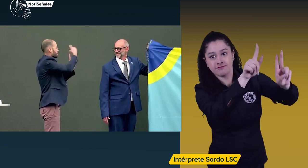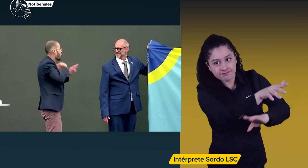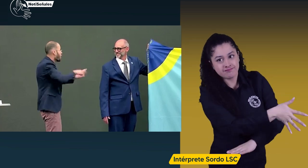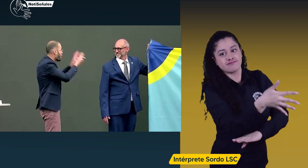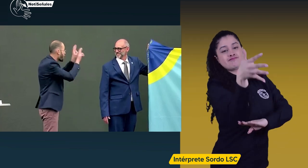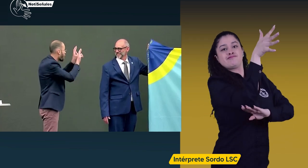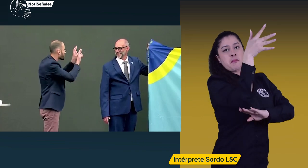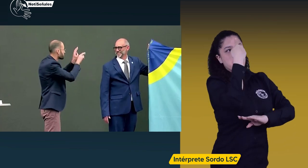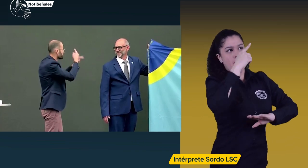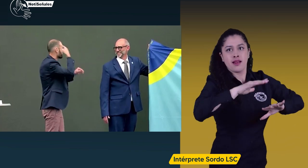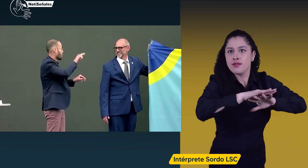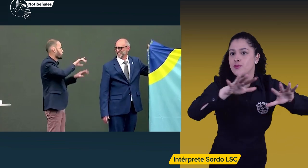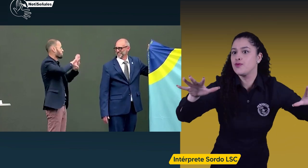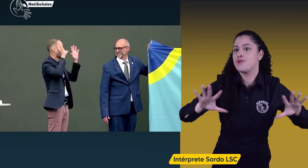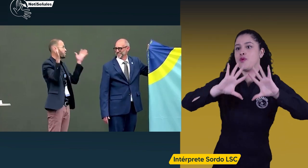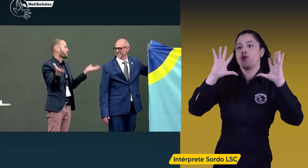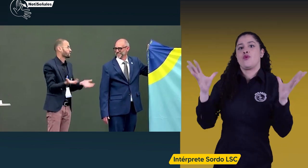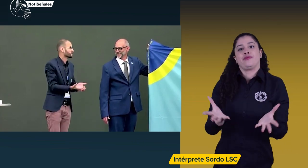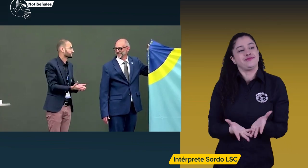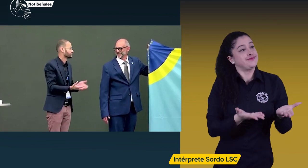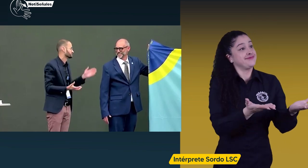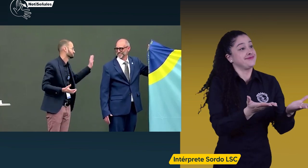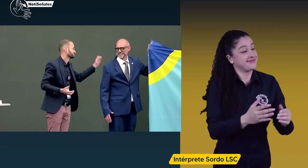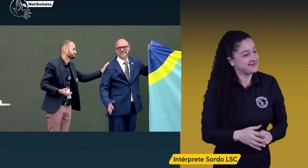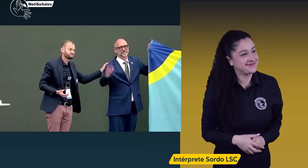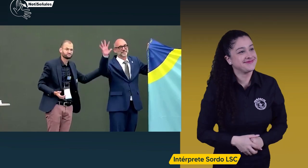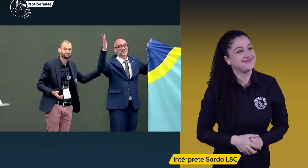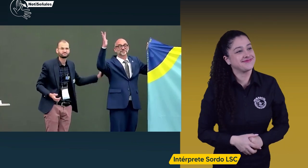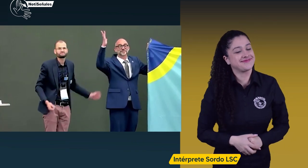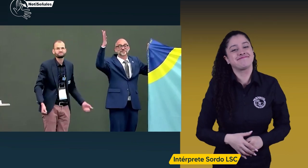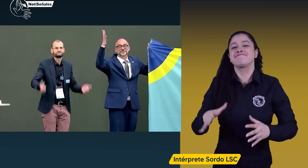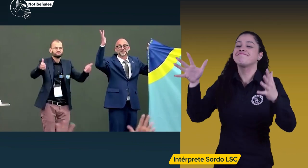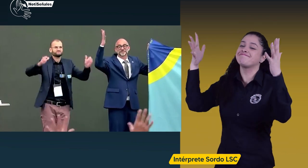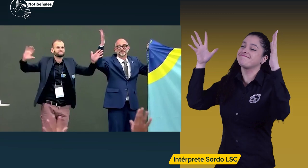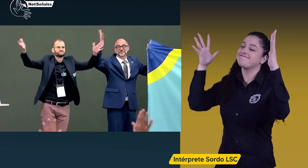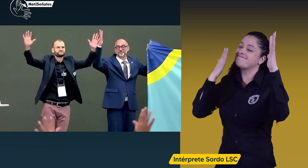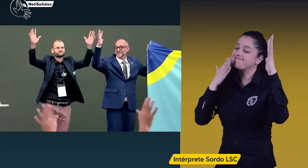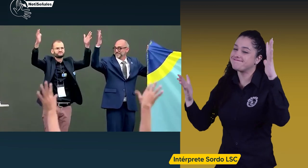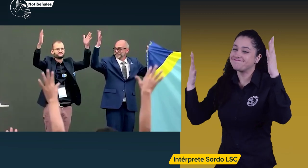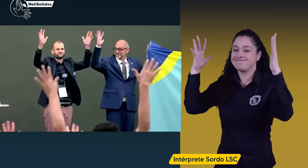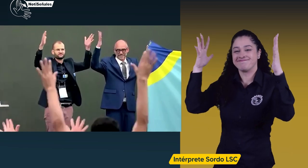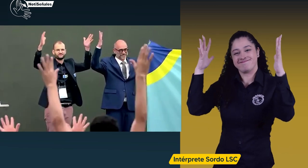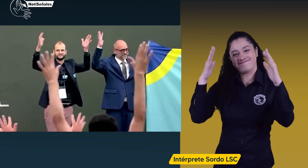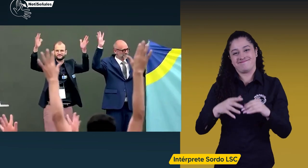Naciones Unidas, que son banderas para el mundo. ¡Gracias! ¡Un gran aplauso!